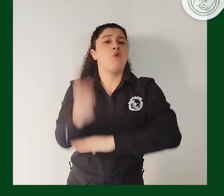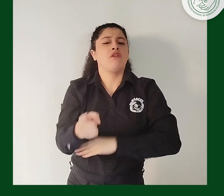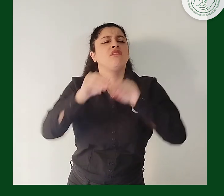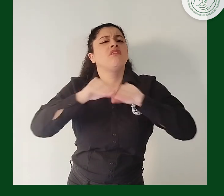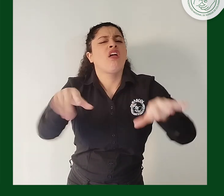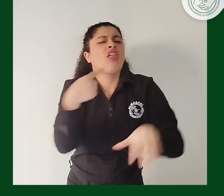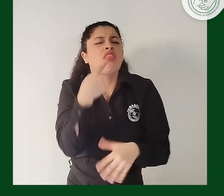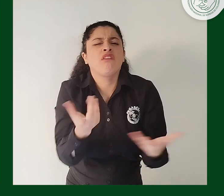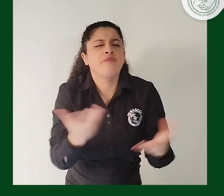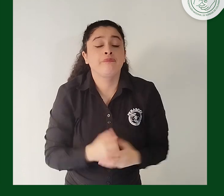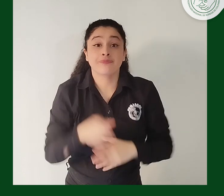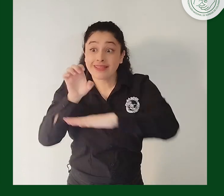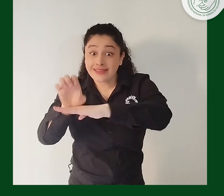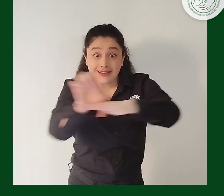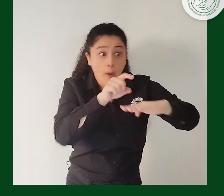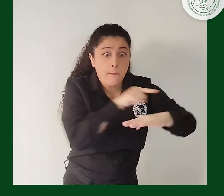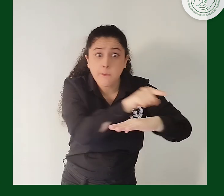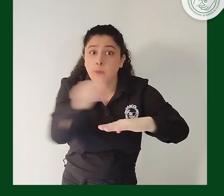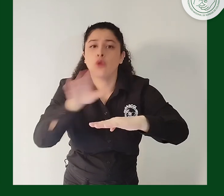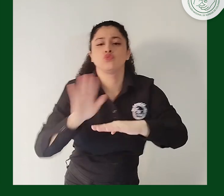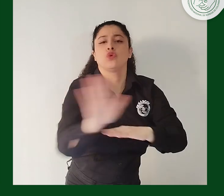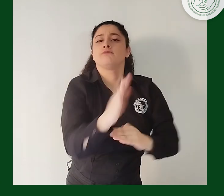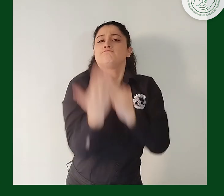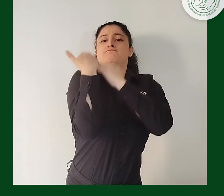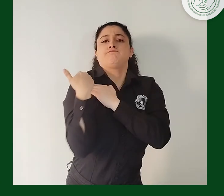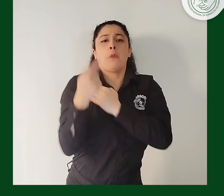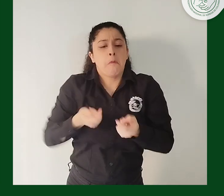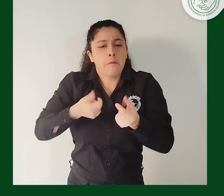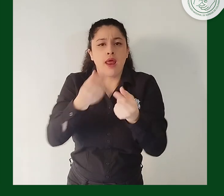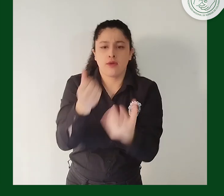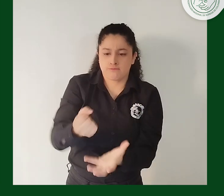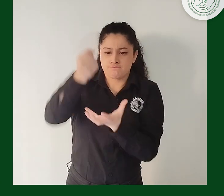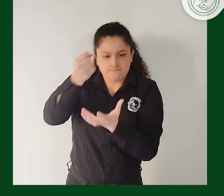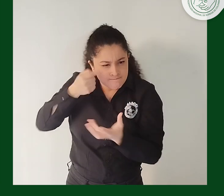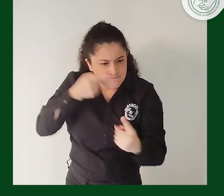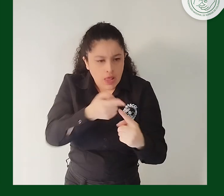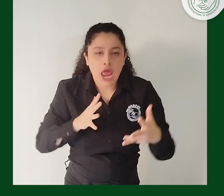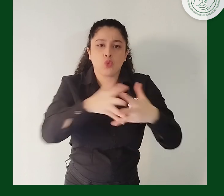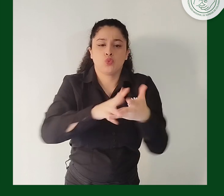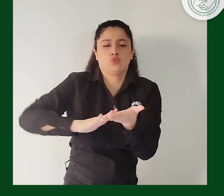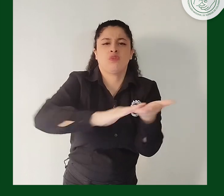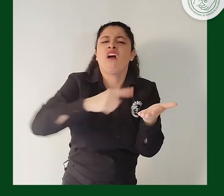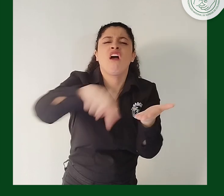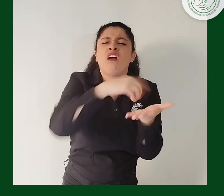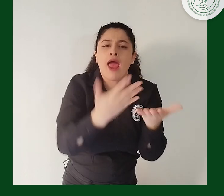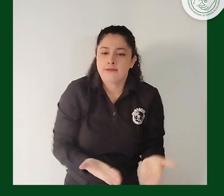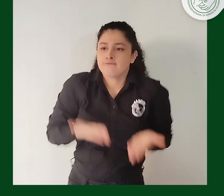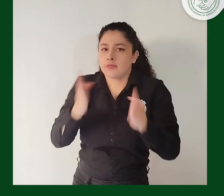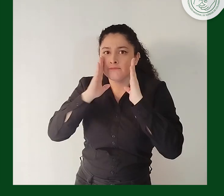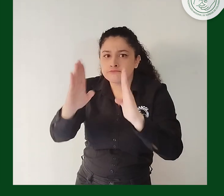responsable de financiar y realizar sus propios ajustes razonables con base en las características y requerimientos